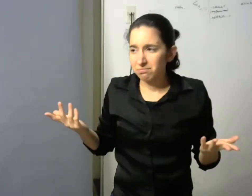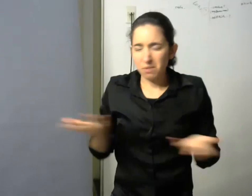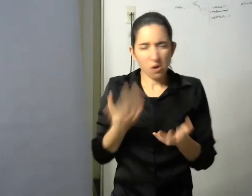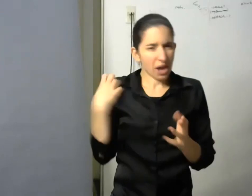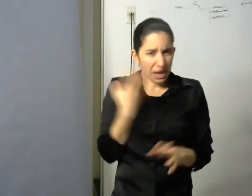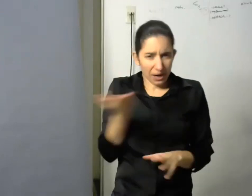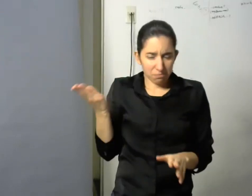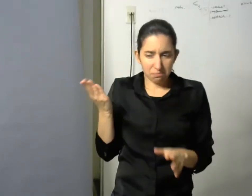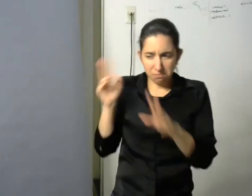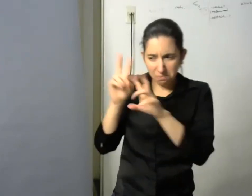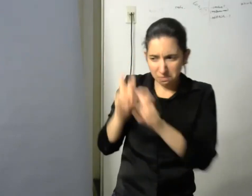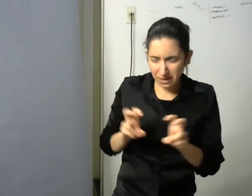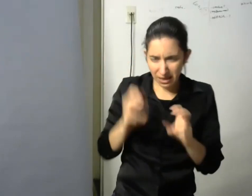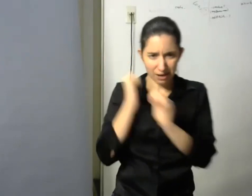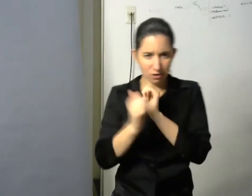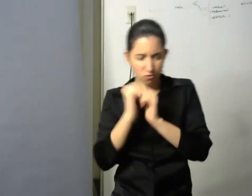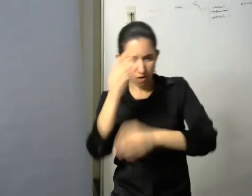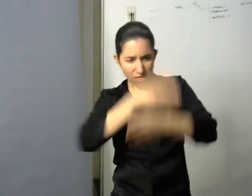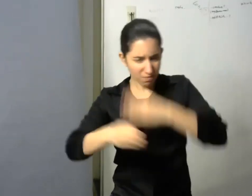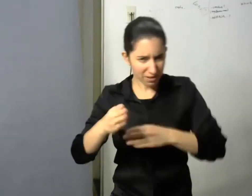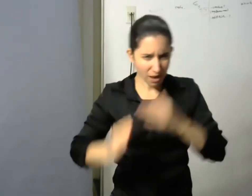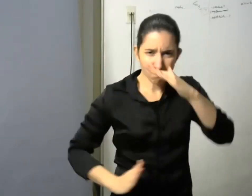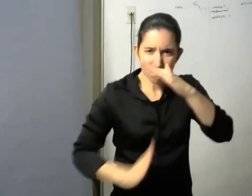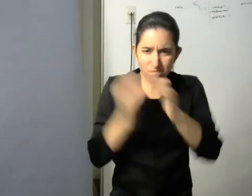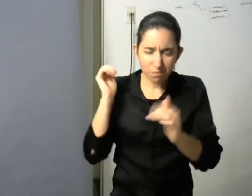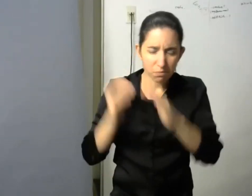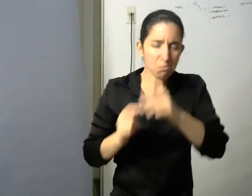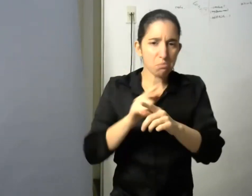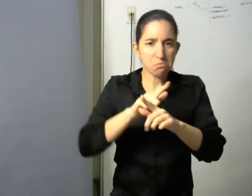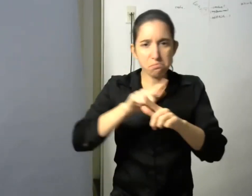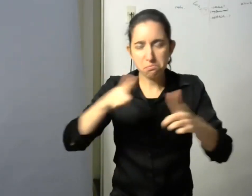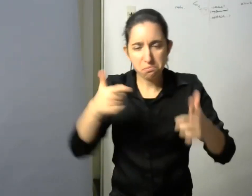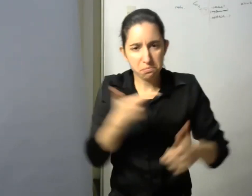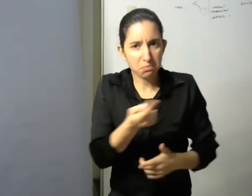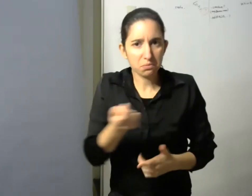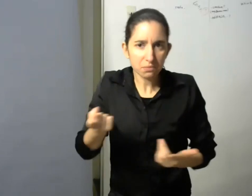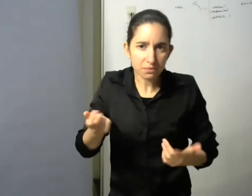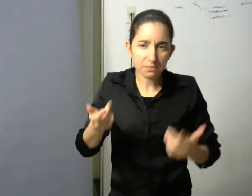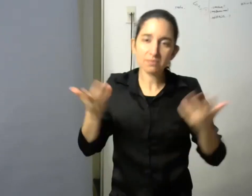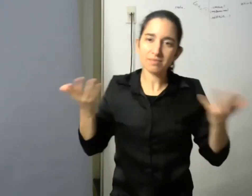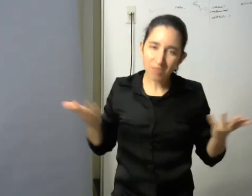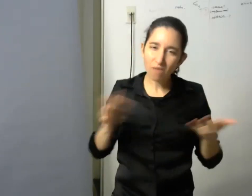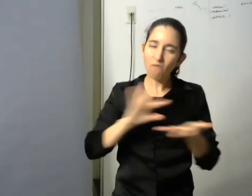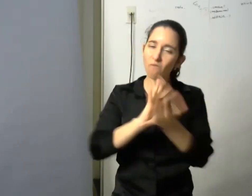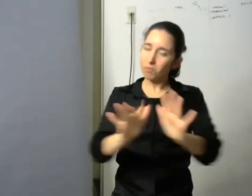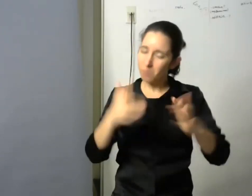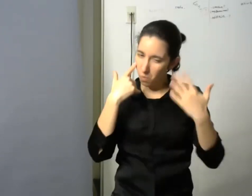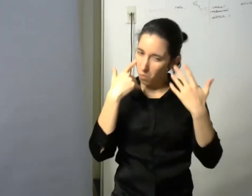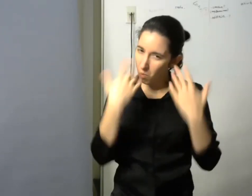en historia que se dediquen a la discapacidad este es un punto interesante sintomático de cómo esta problemática no